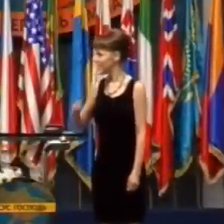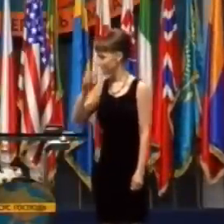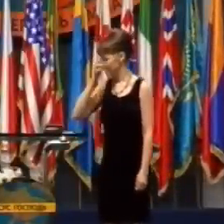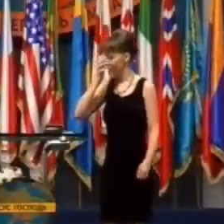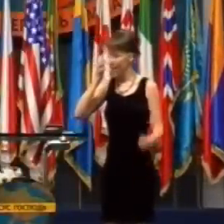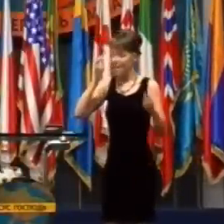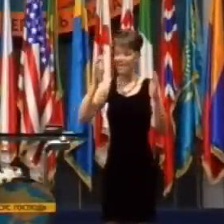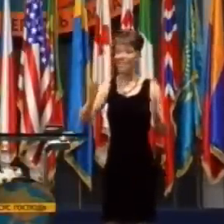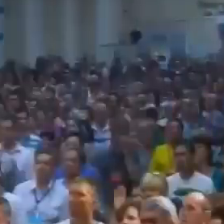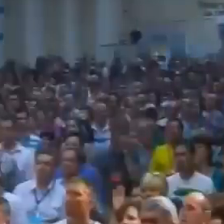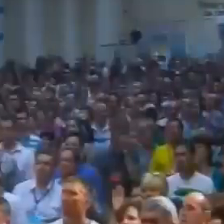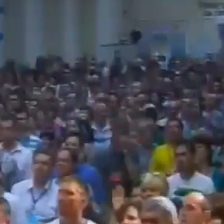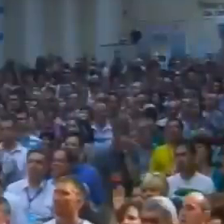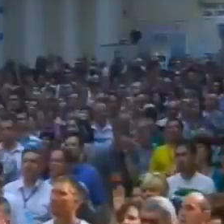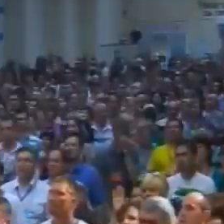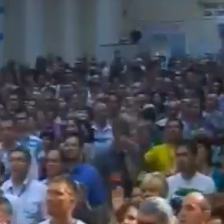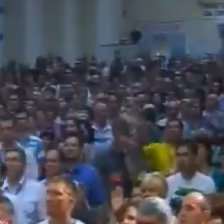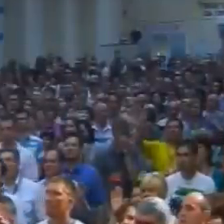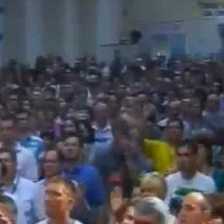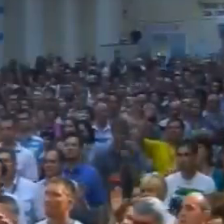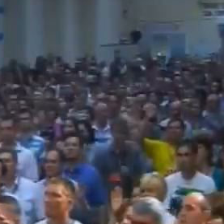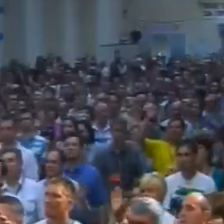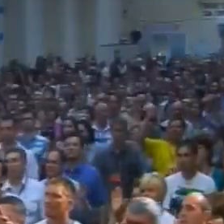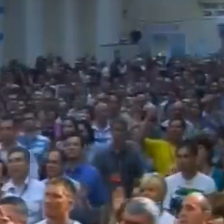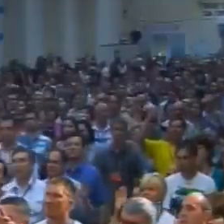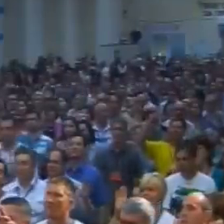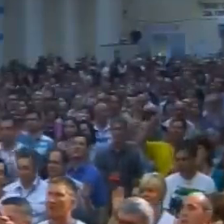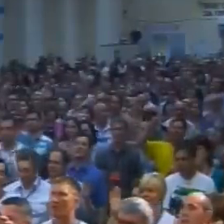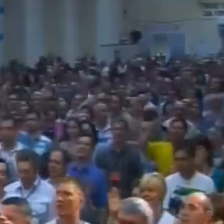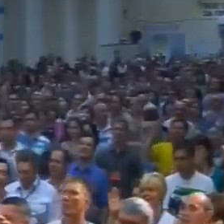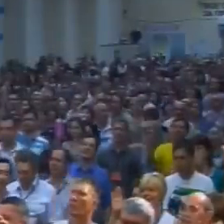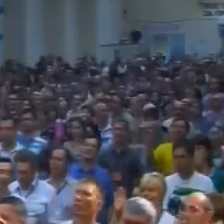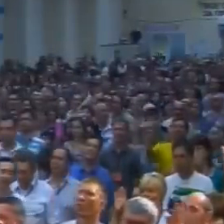na základe Božej vôle a Božieho slova,